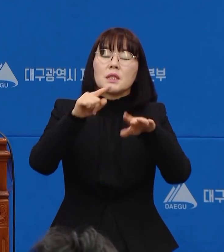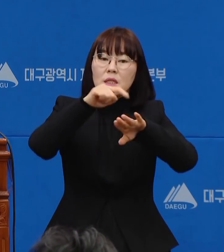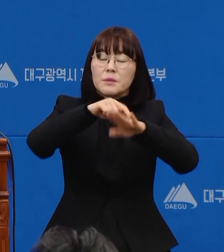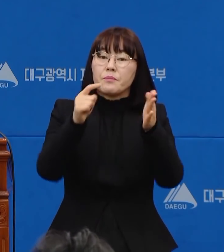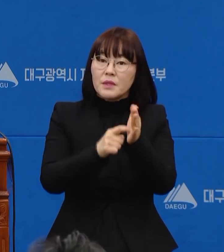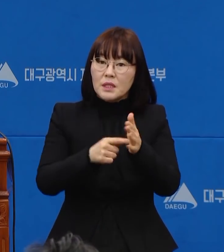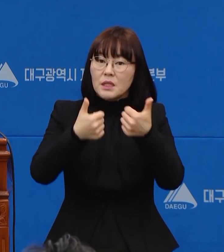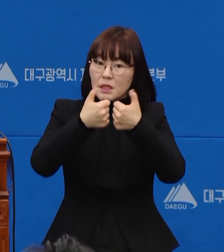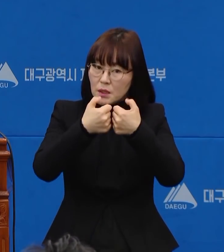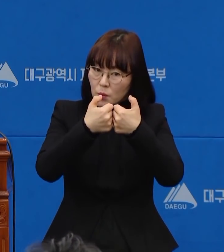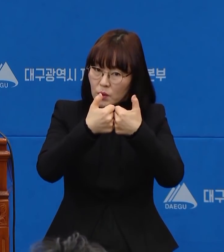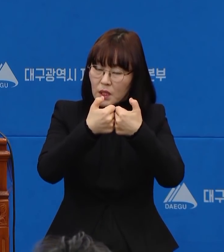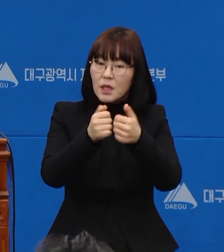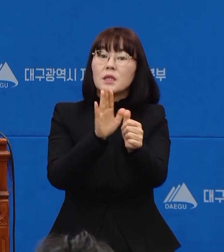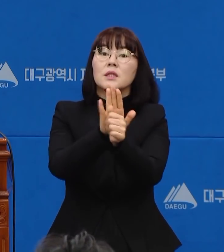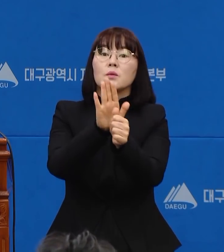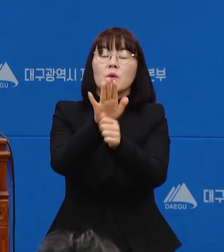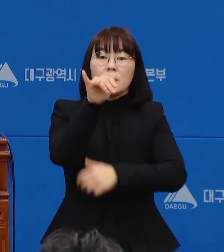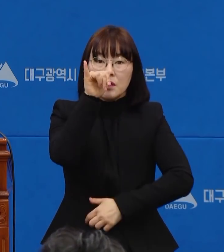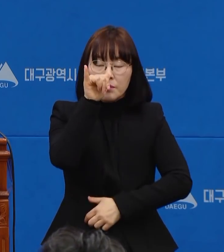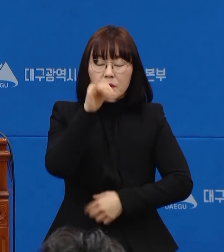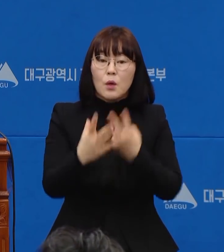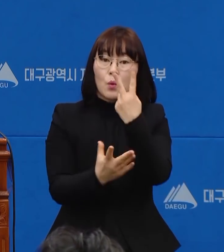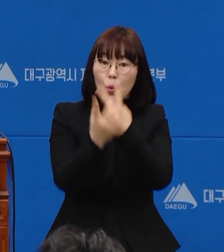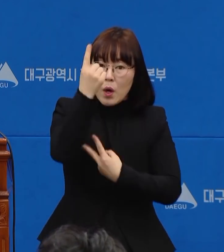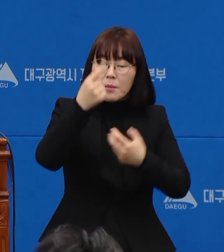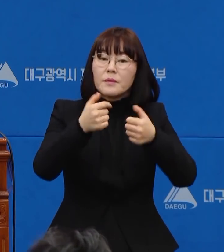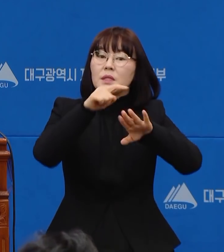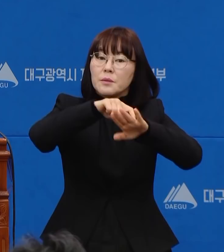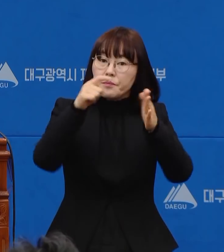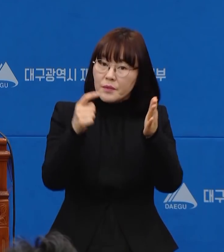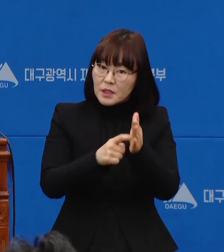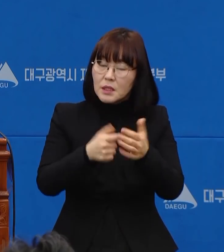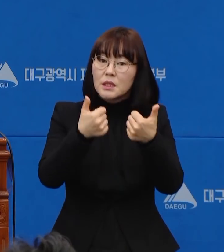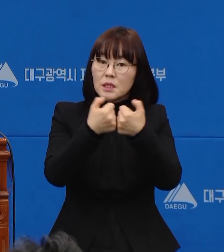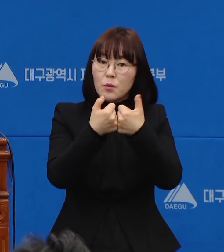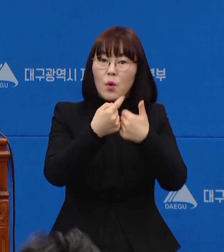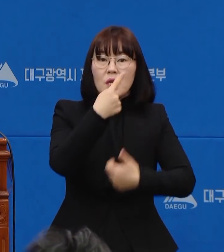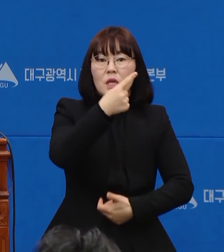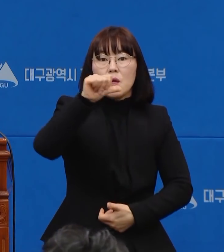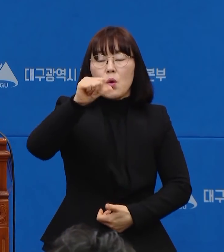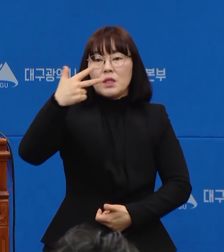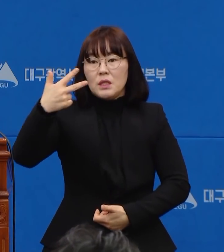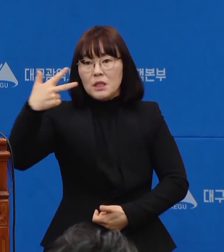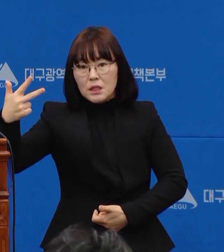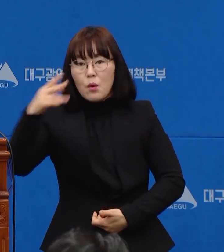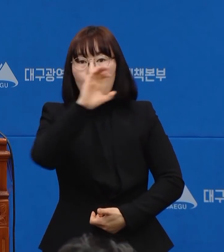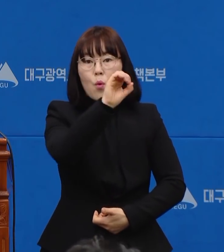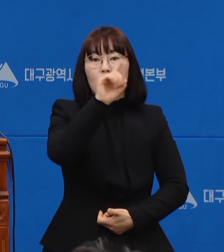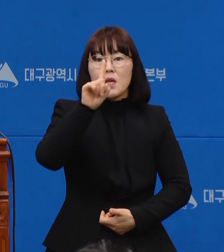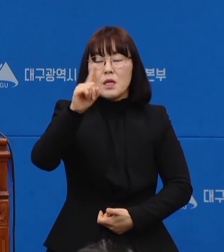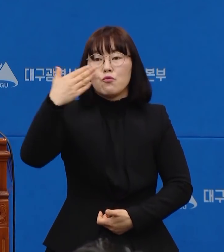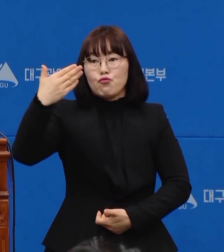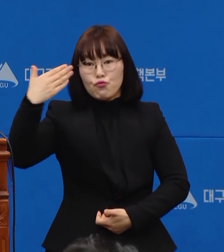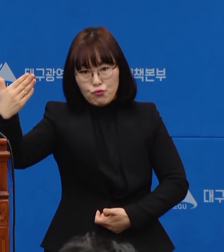있습니다. 통합심리지원단의 전화는 15770199입니다.